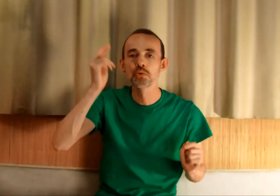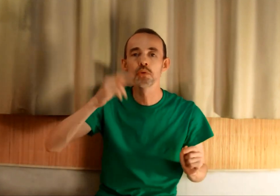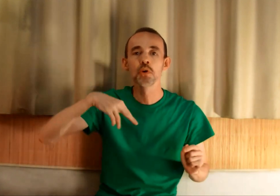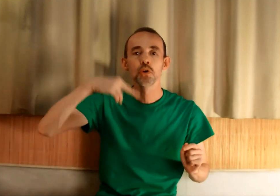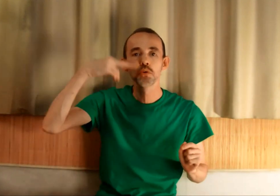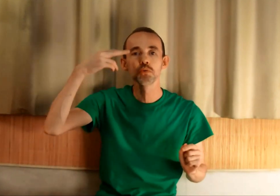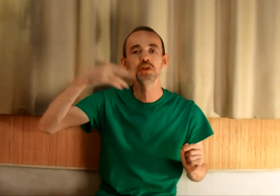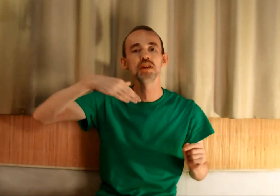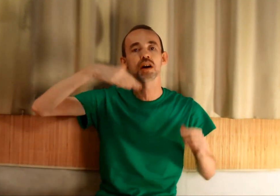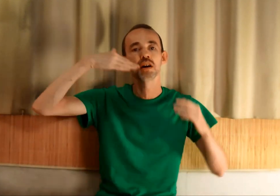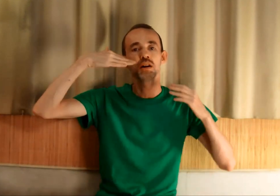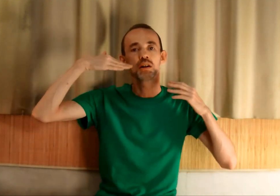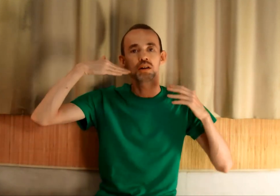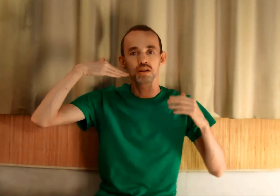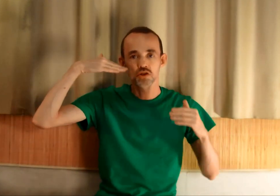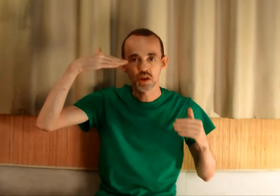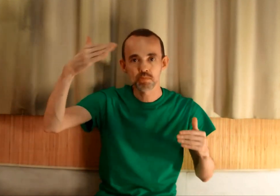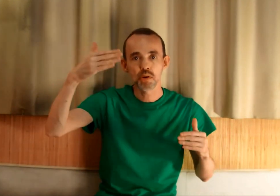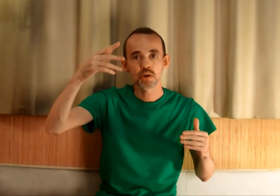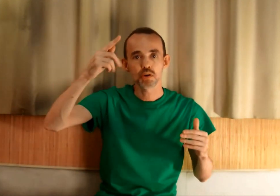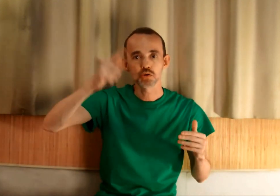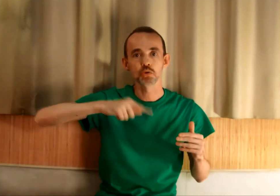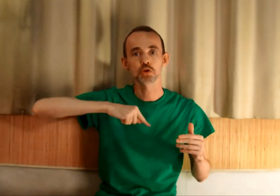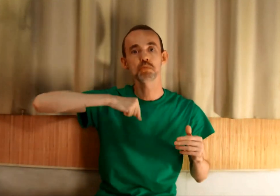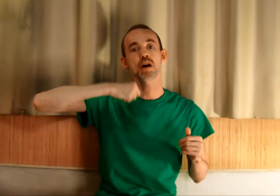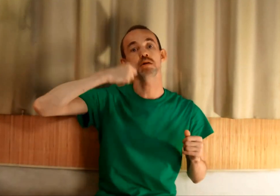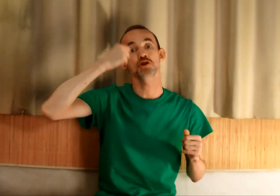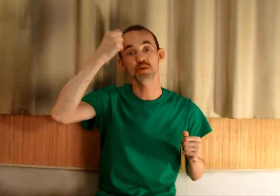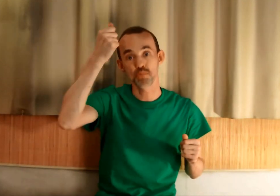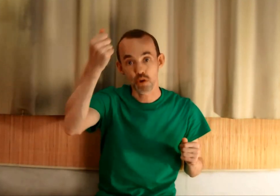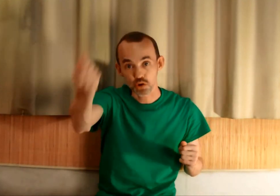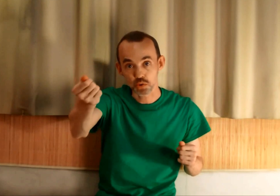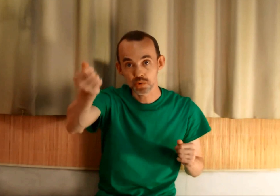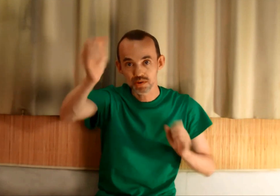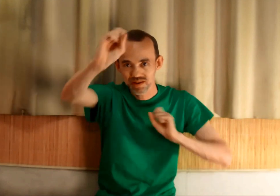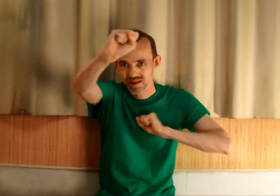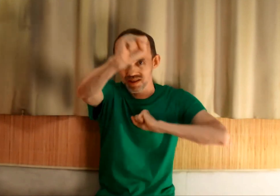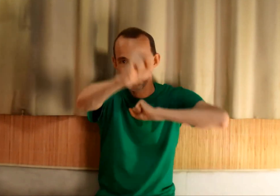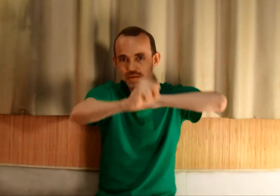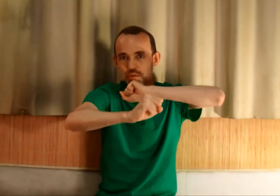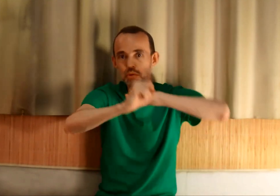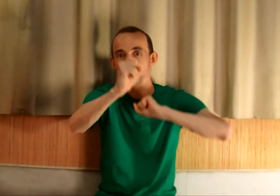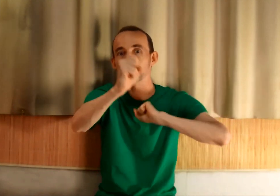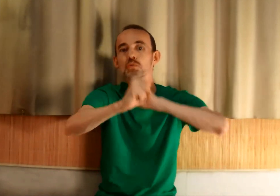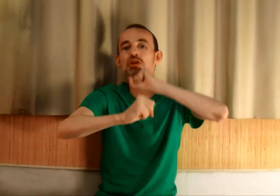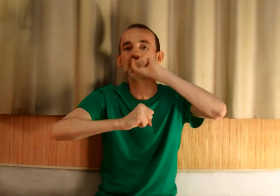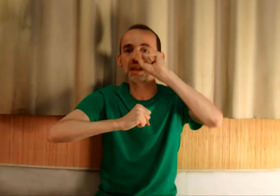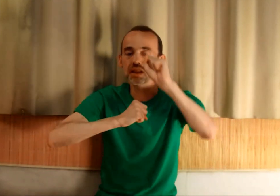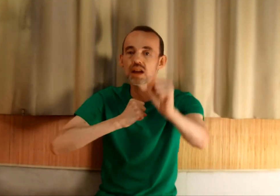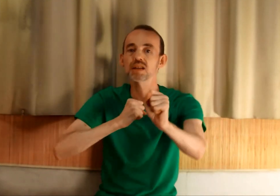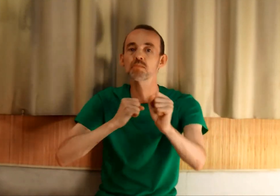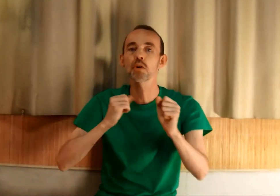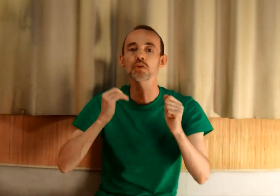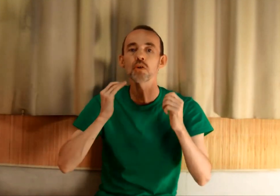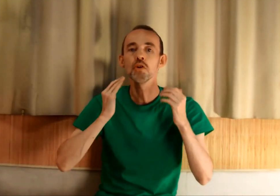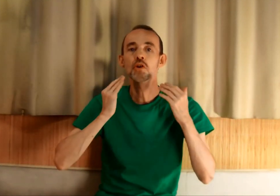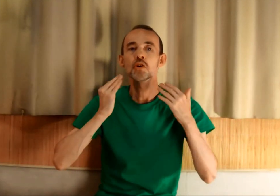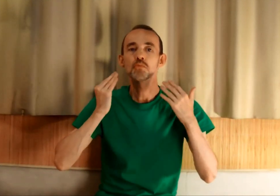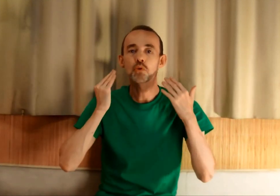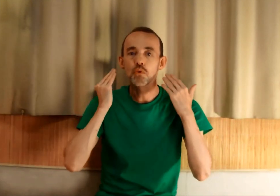Plutôt de vous dire, j'ai peur, je n'ose pas, j'ai peur, j'ose. Ce switch est très important pour